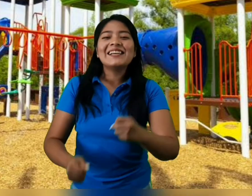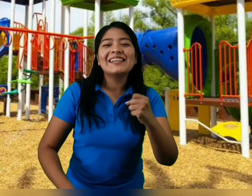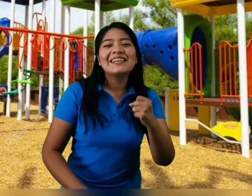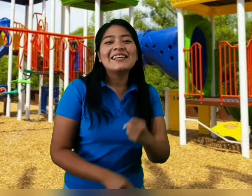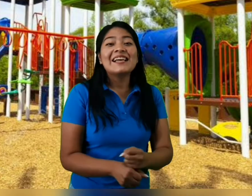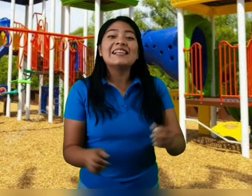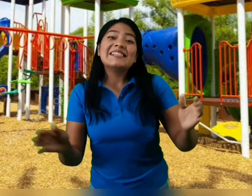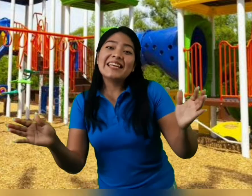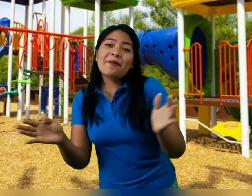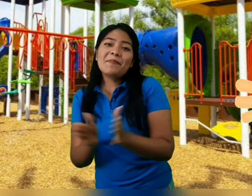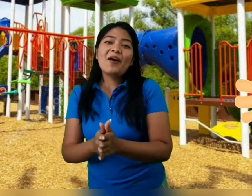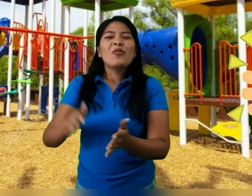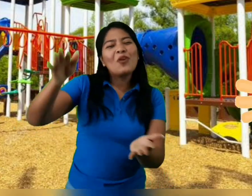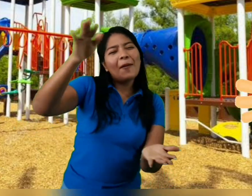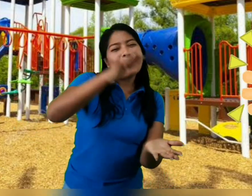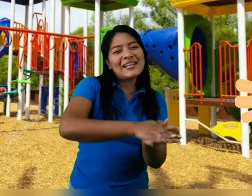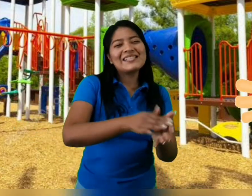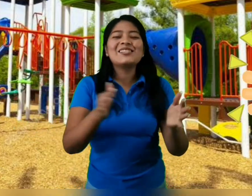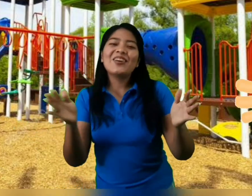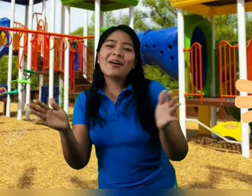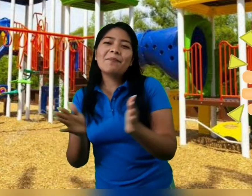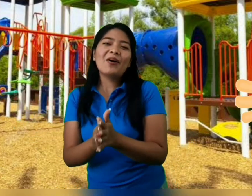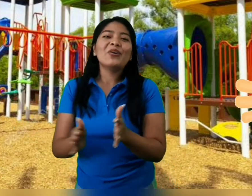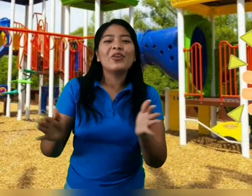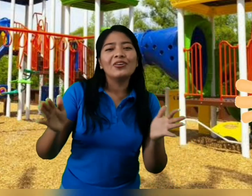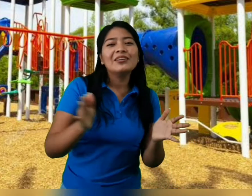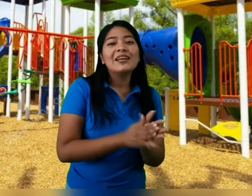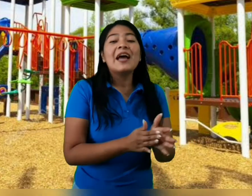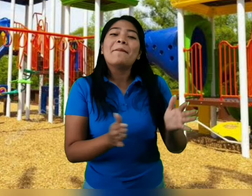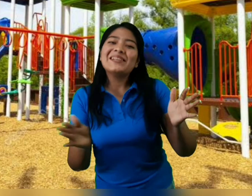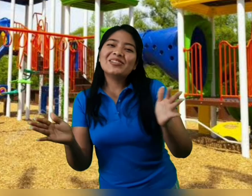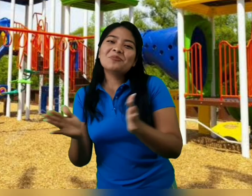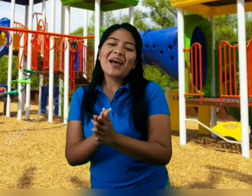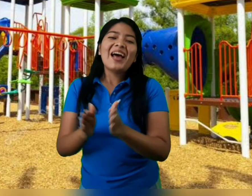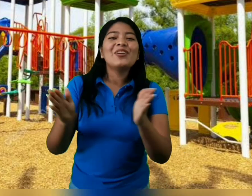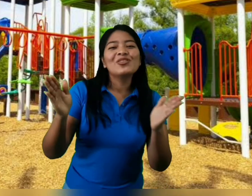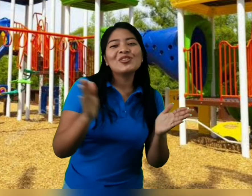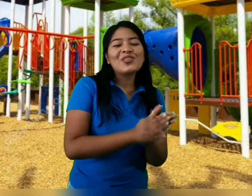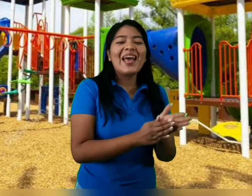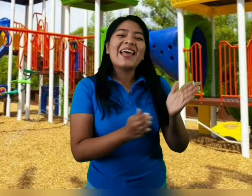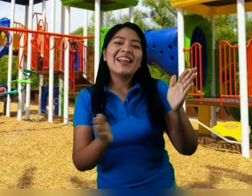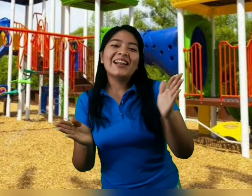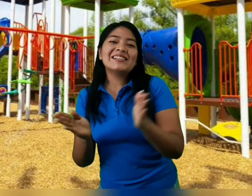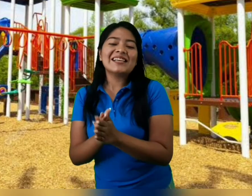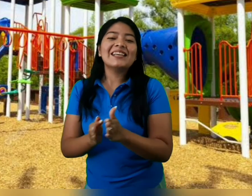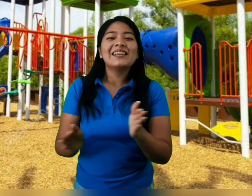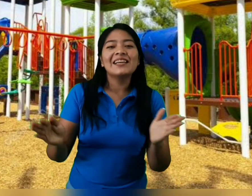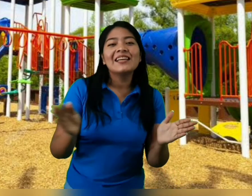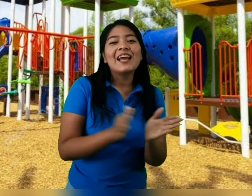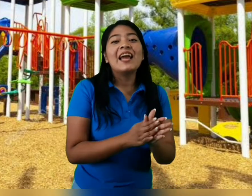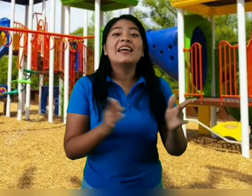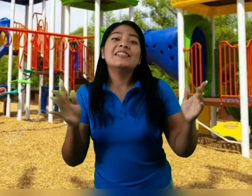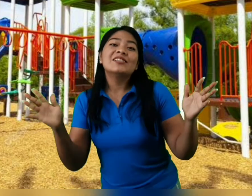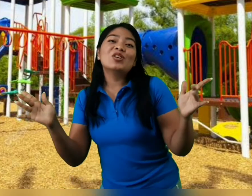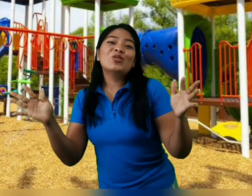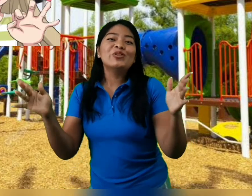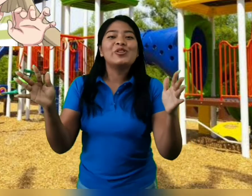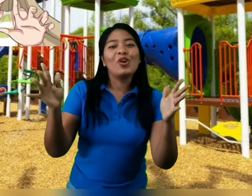Si aplaudo, aplasto y aplaudo. Mis dos manos suenan así. Y si cruzo